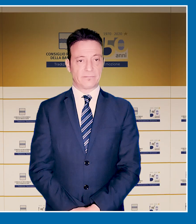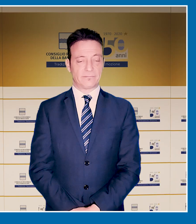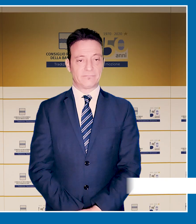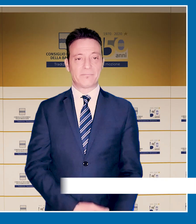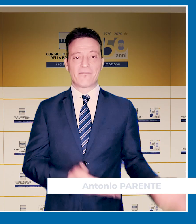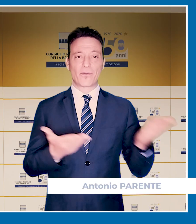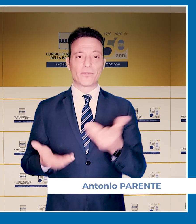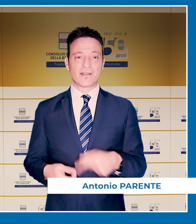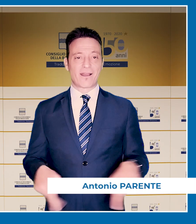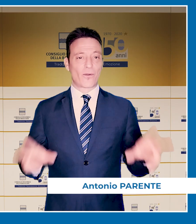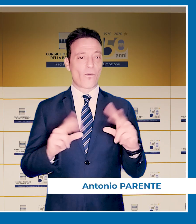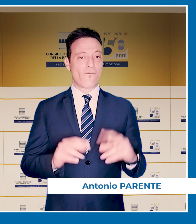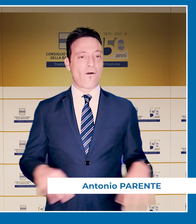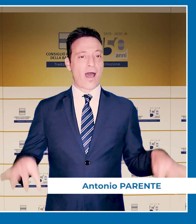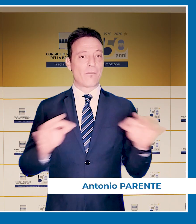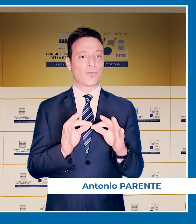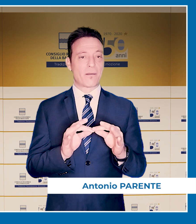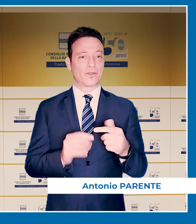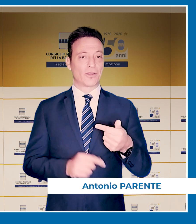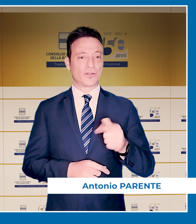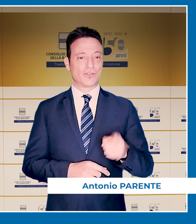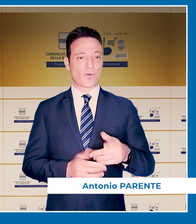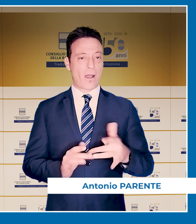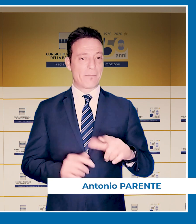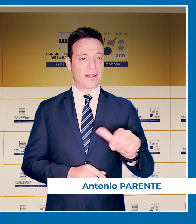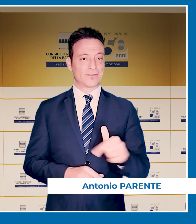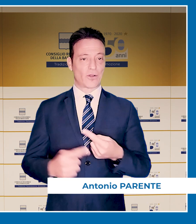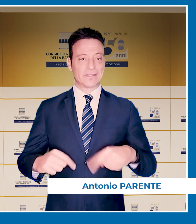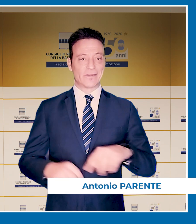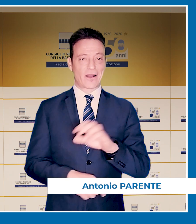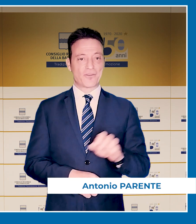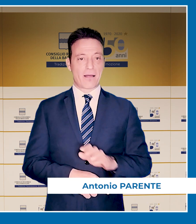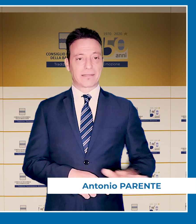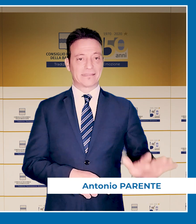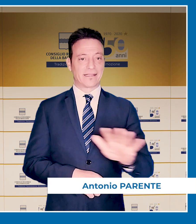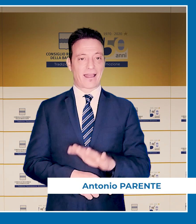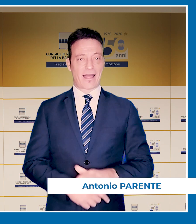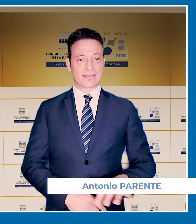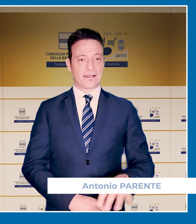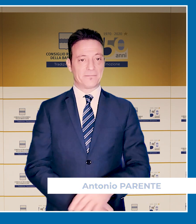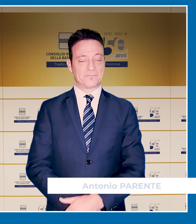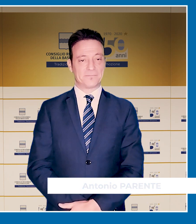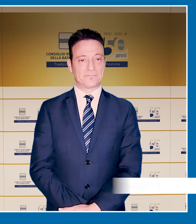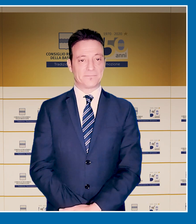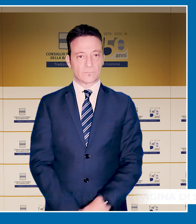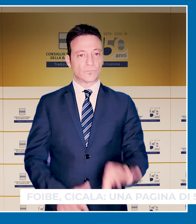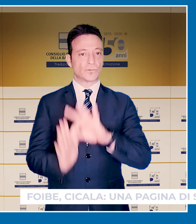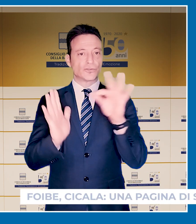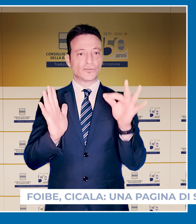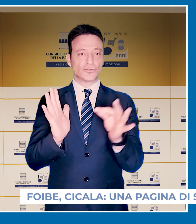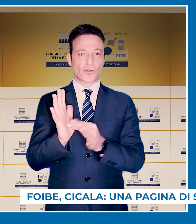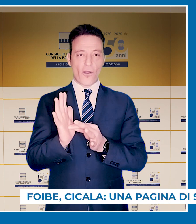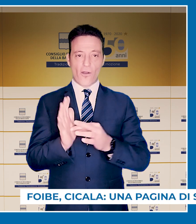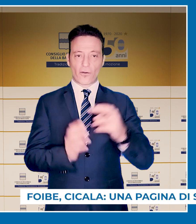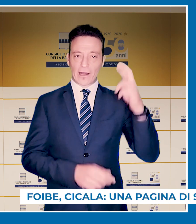Benvenuti al nuovo appuntamento del TG Web List del Consiglio regionale della Basilicata. Il giorno